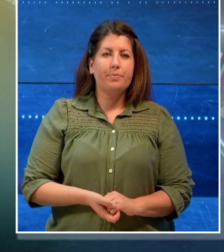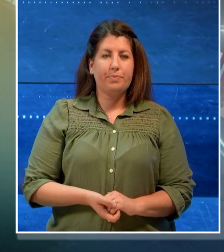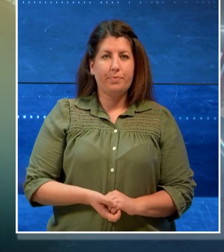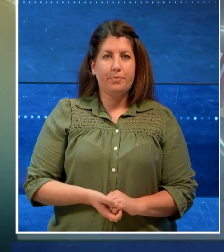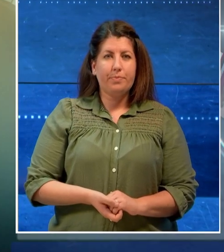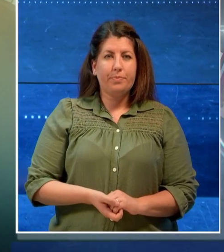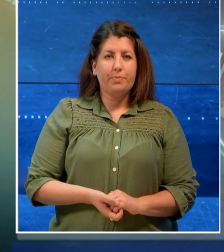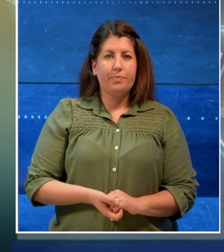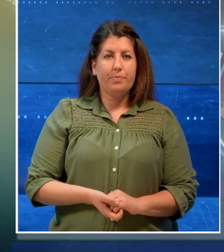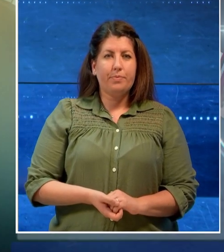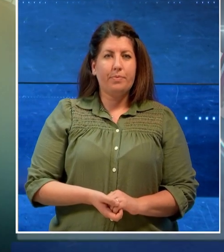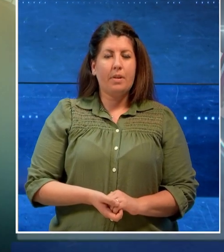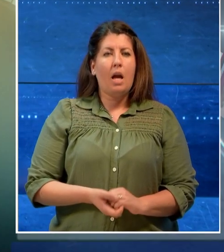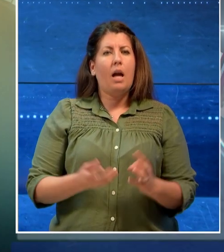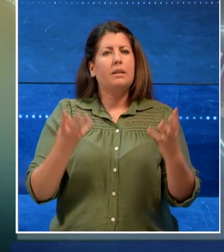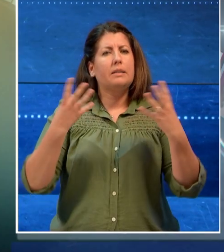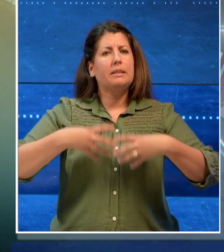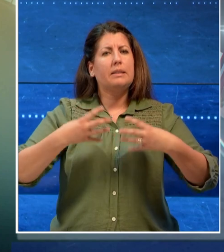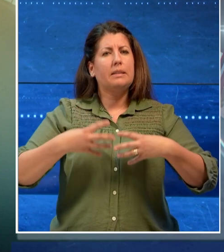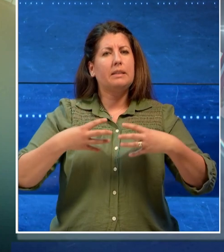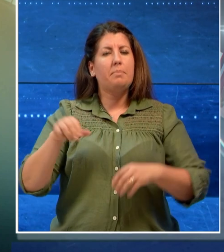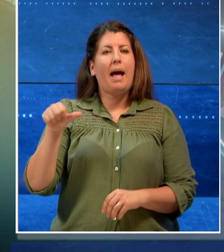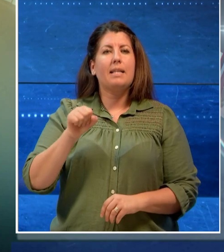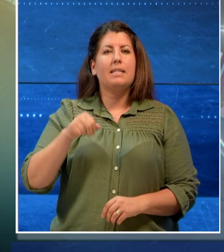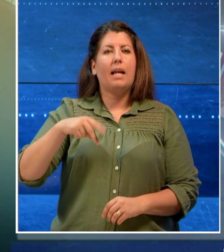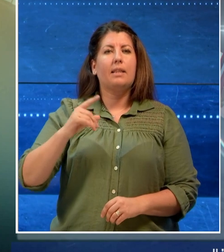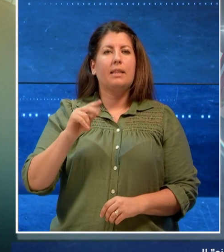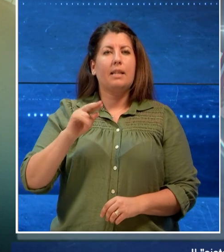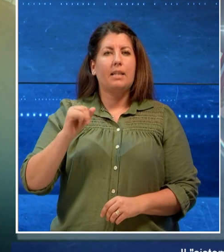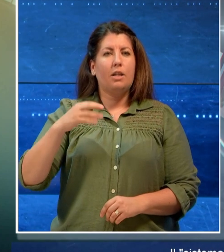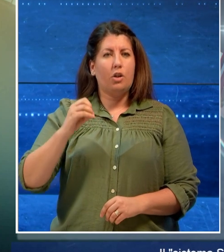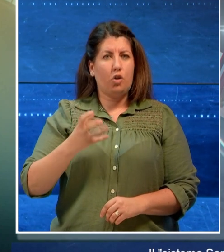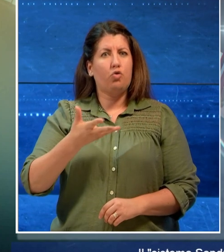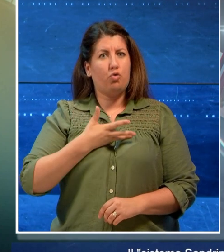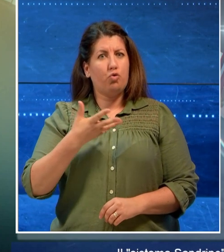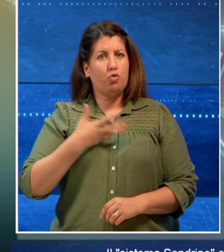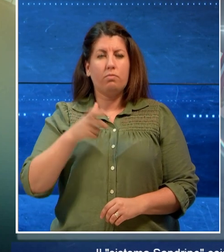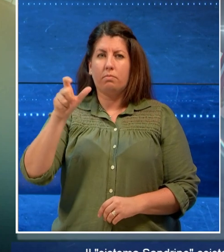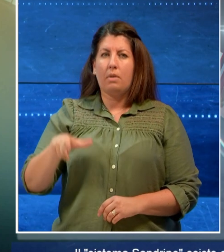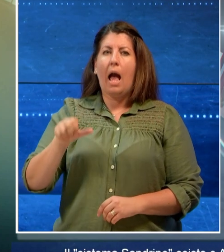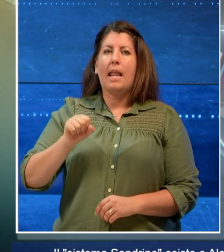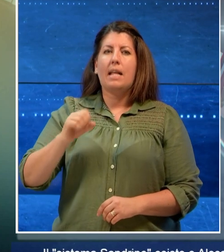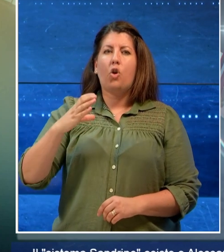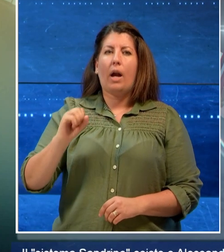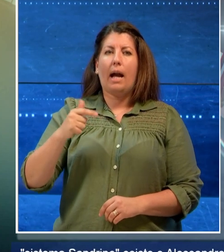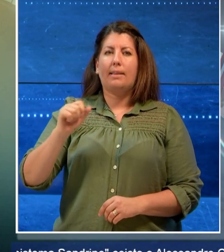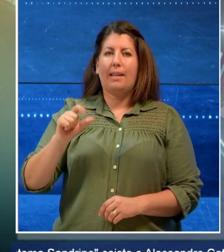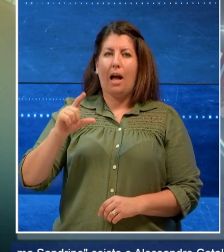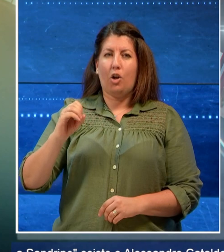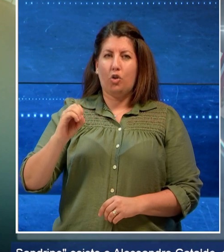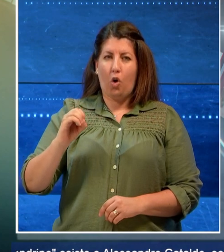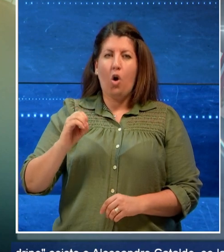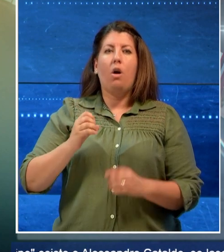Il sistema Sandrino esiste e Sandro Cataldo, se lasciato in libertà,